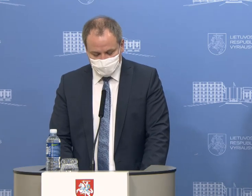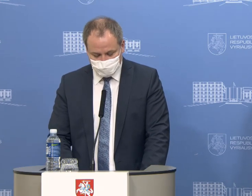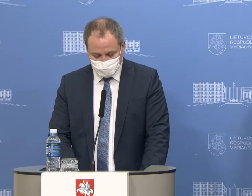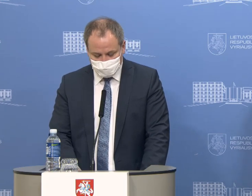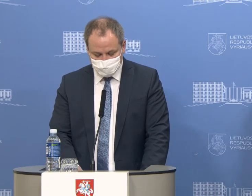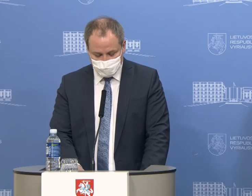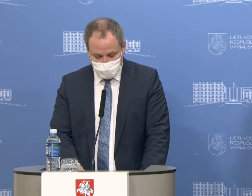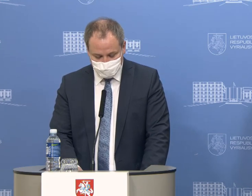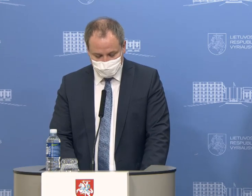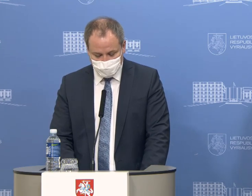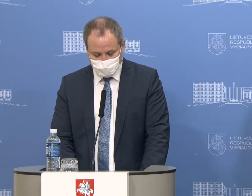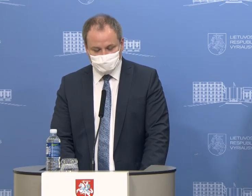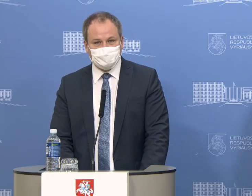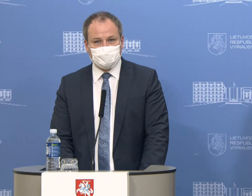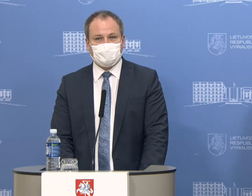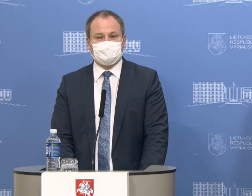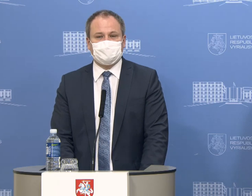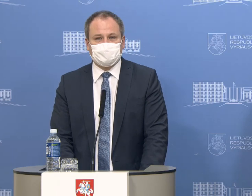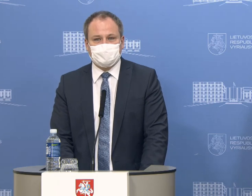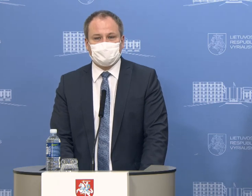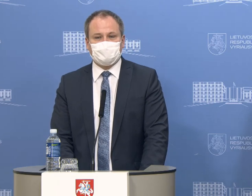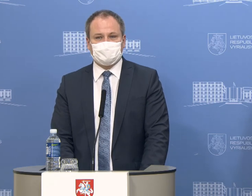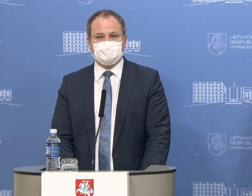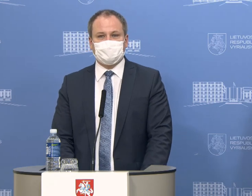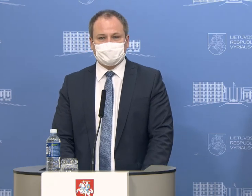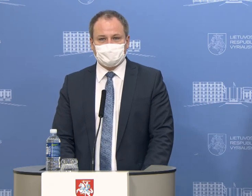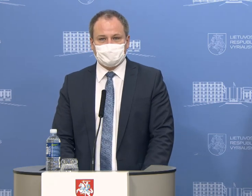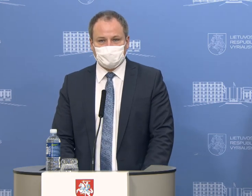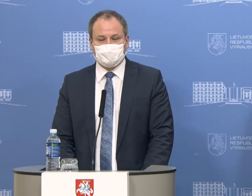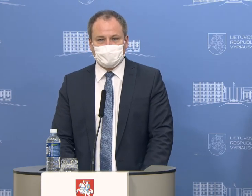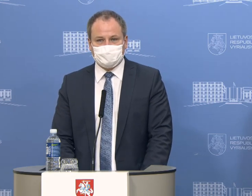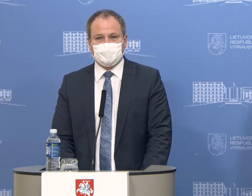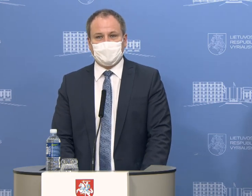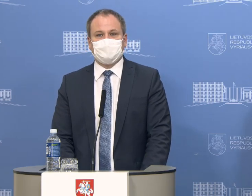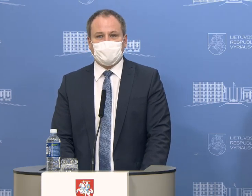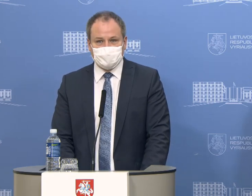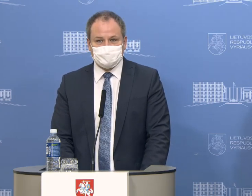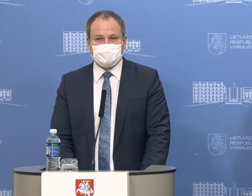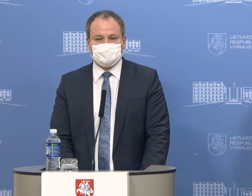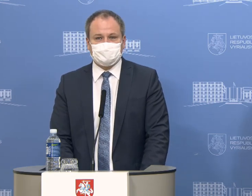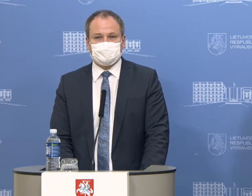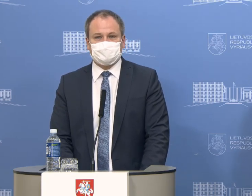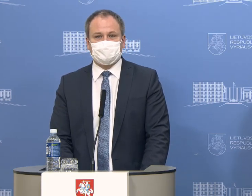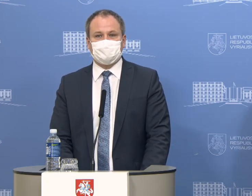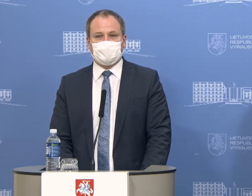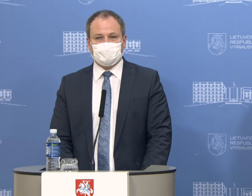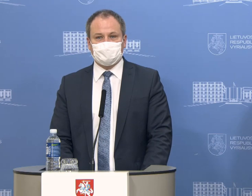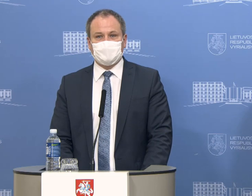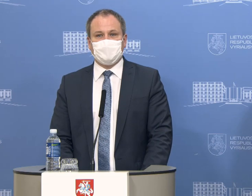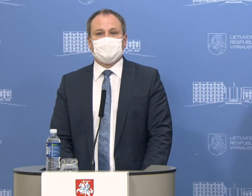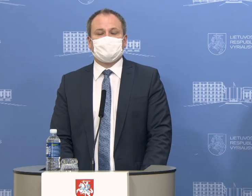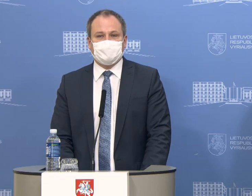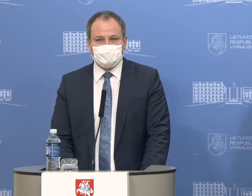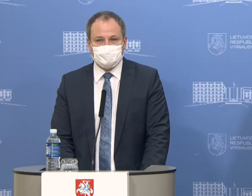parduoti vienam pirkėjui vieno apsipirkimo metu nedaugiau kaip 50 medicininių